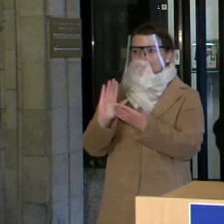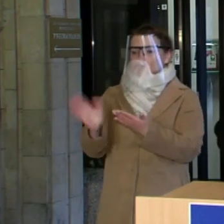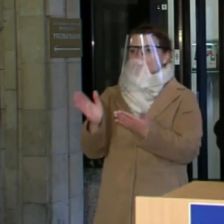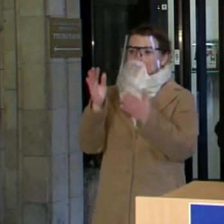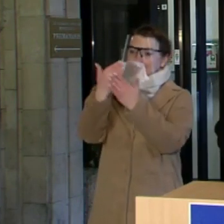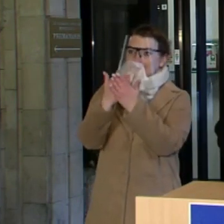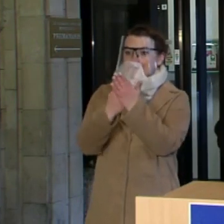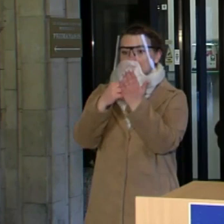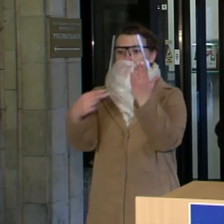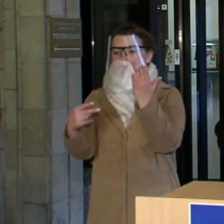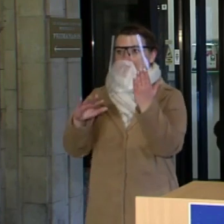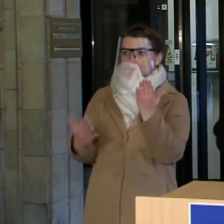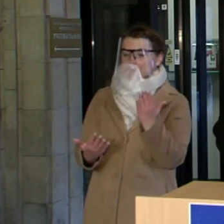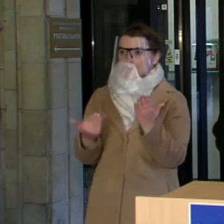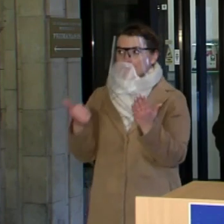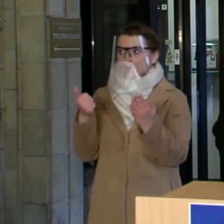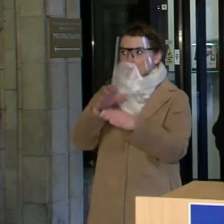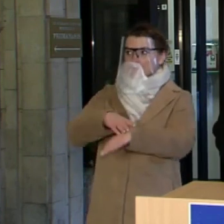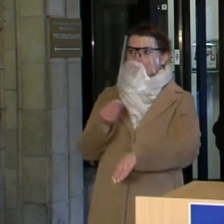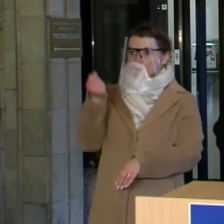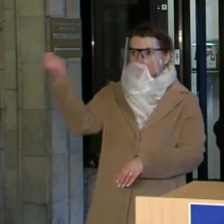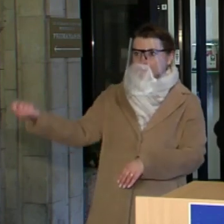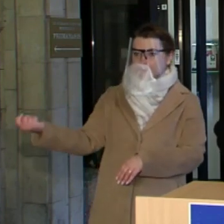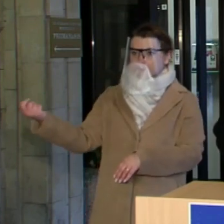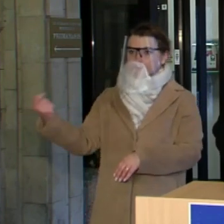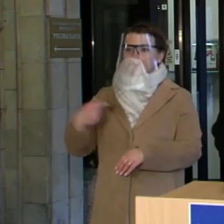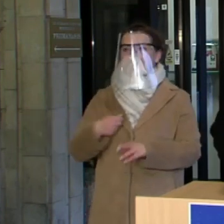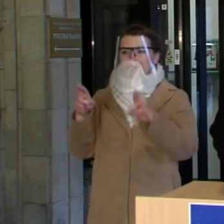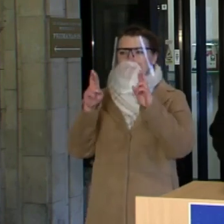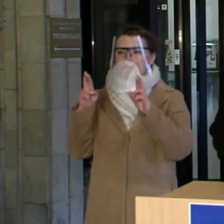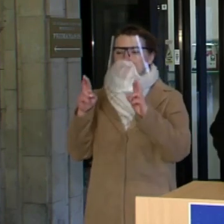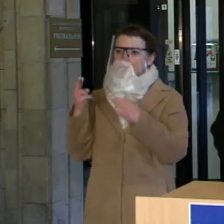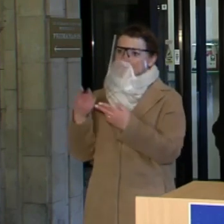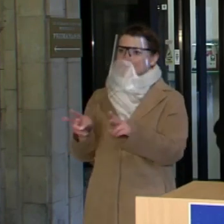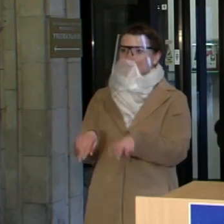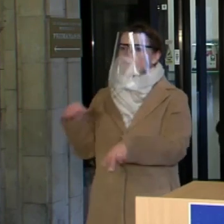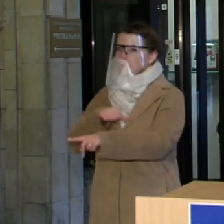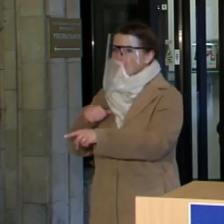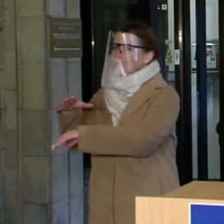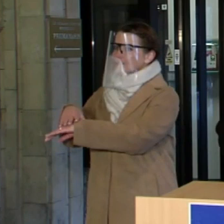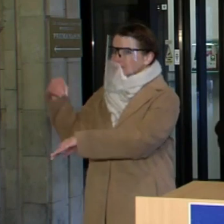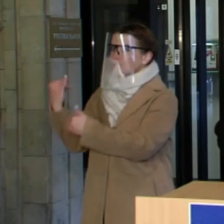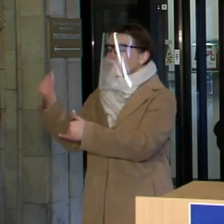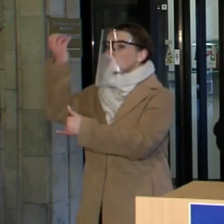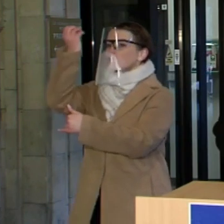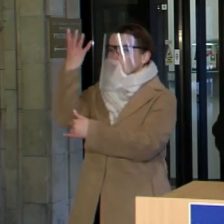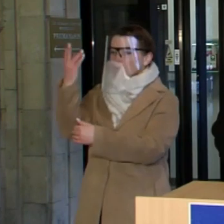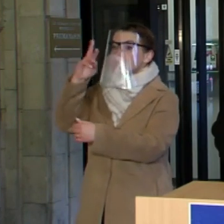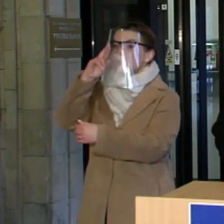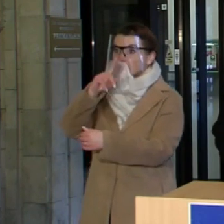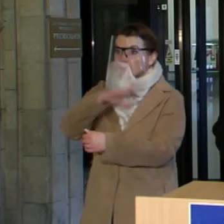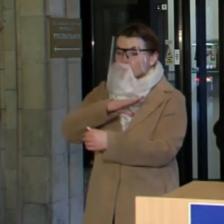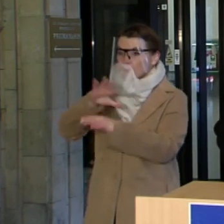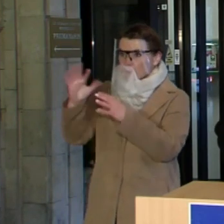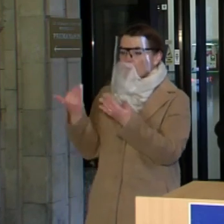pakeitimą ir teiksime jį Seimui. Bet aš labai noriu tikėtis, kad šito nereikės ir šiandien bus susivokta, kas atsitiko